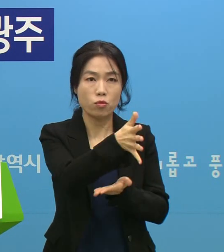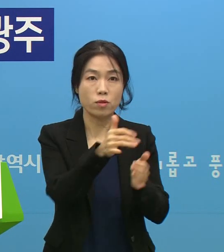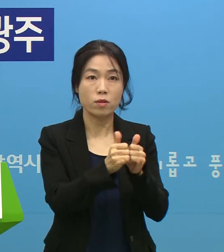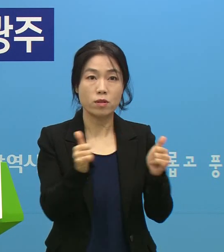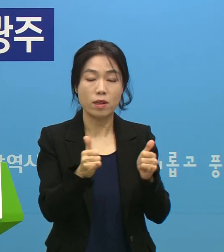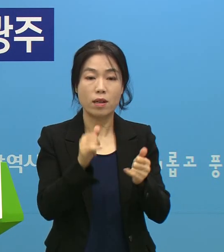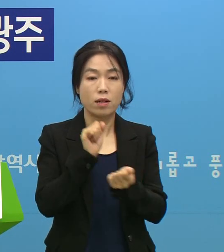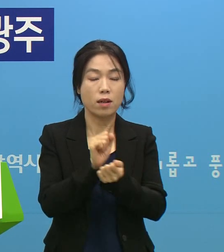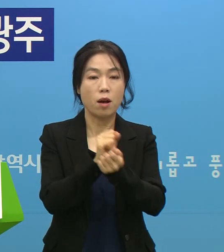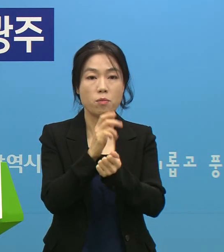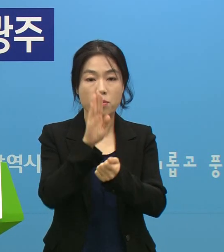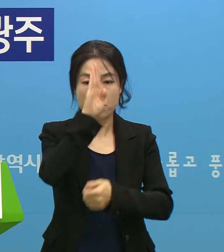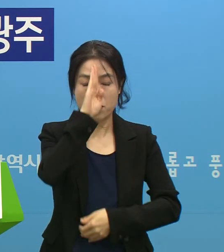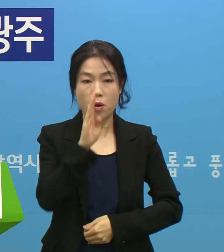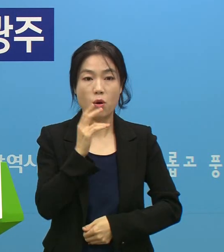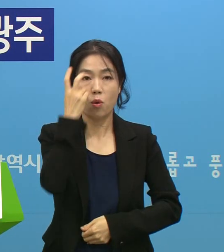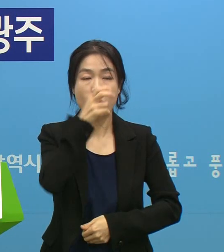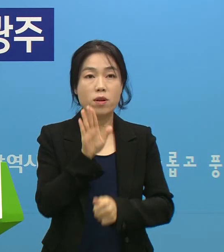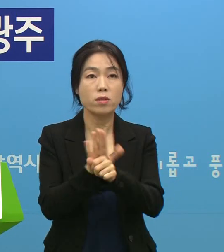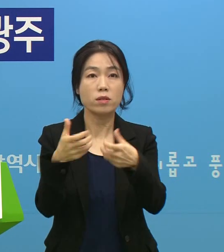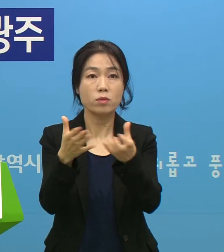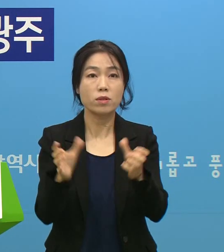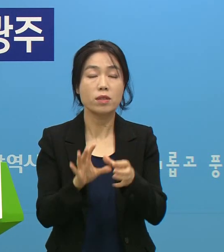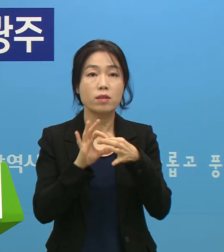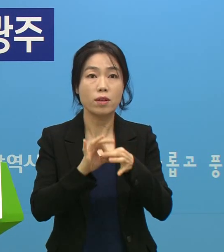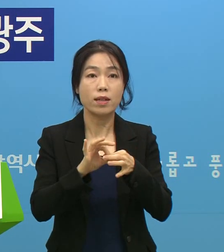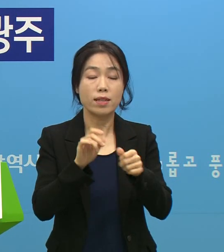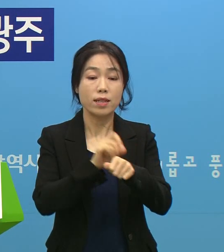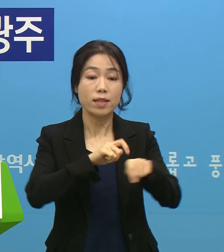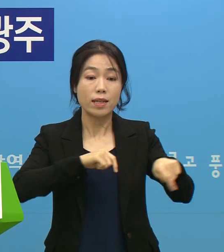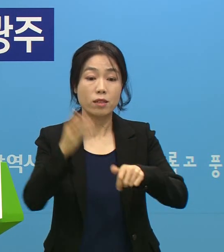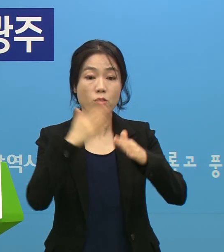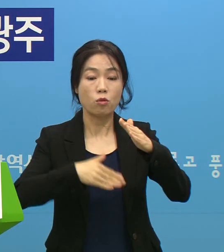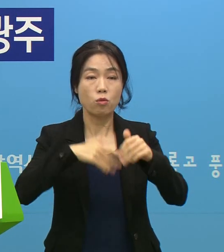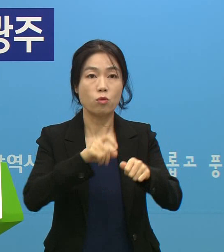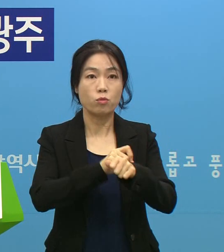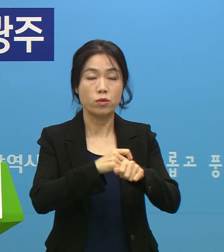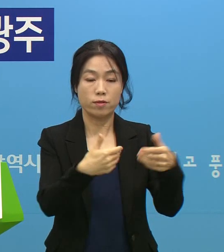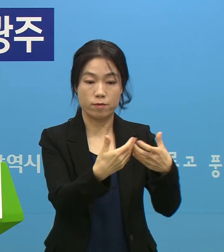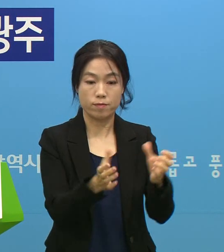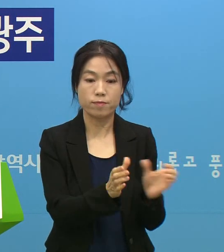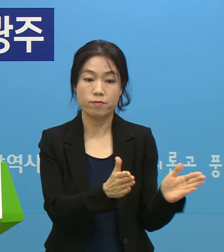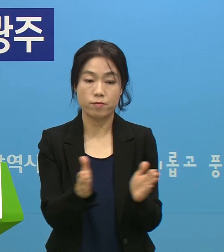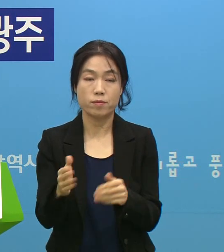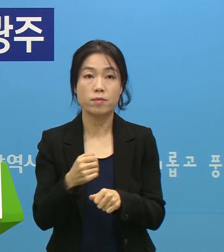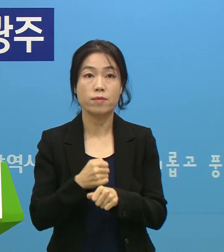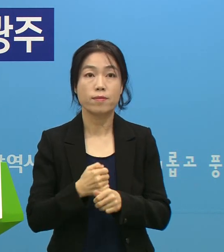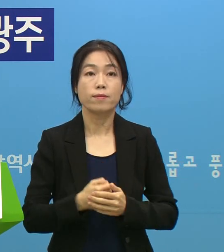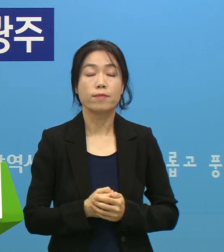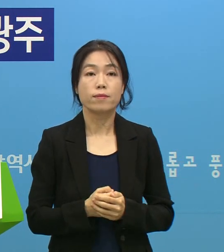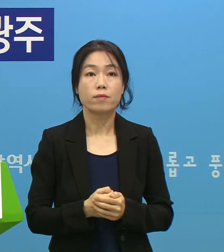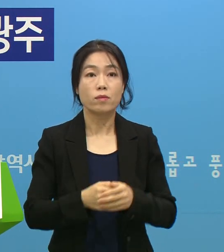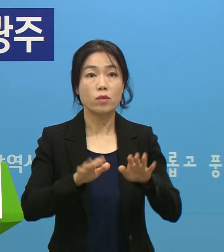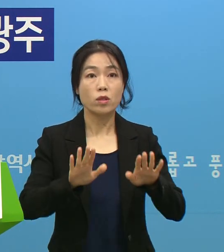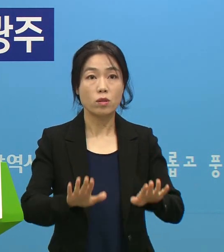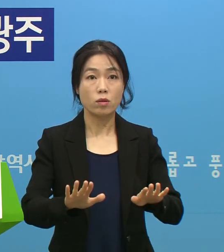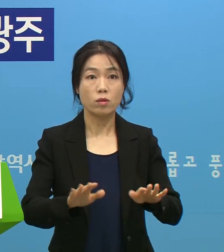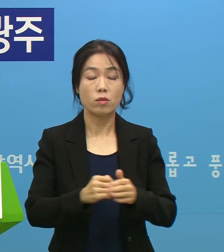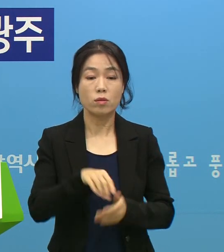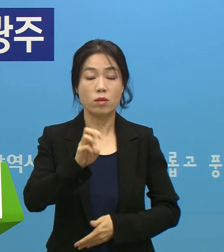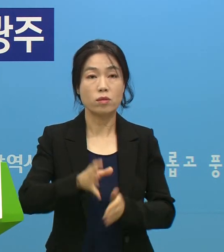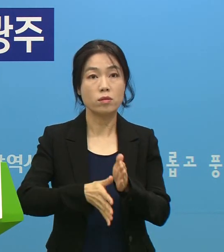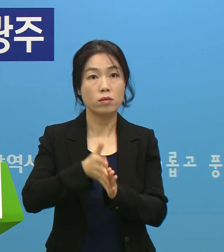감염병관리지원단 관련 행정공무원으로 구성하겠습니다. 오늘 현재